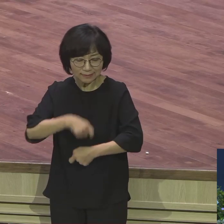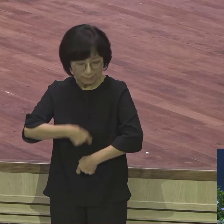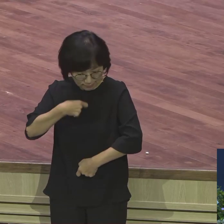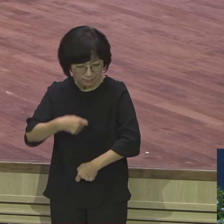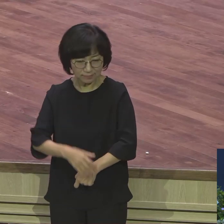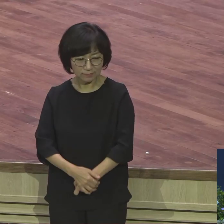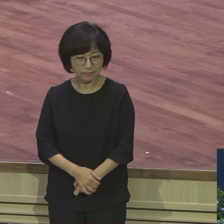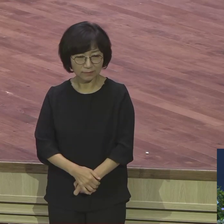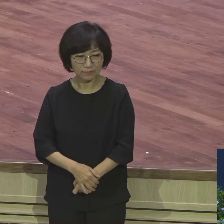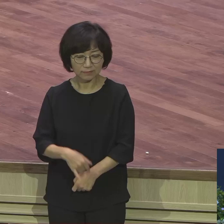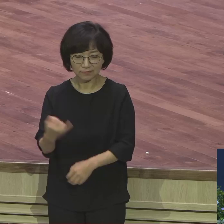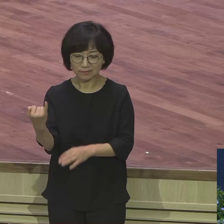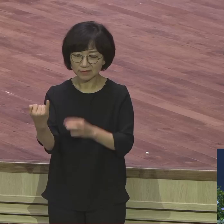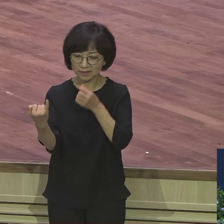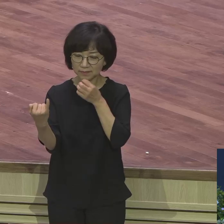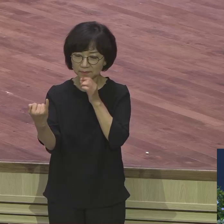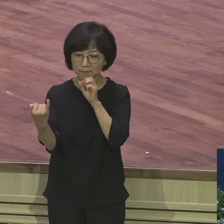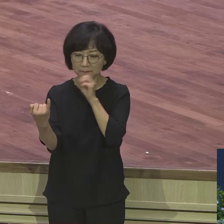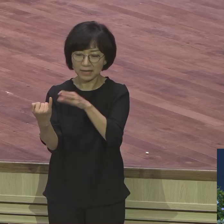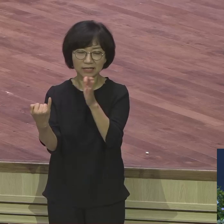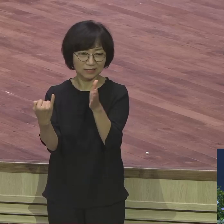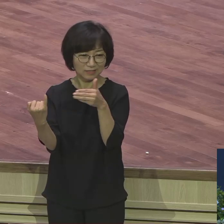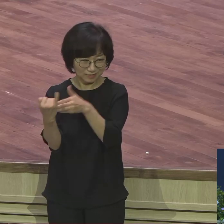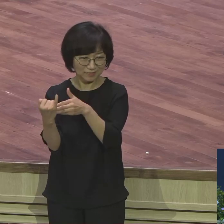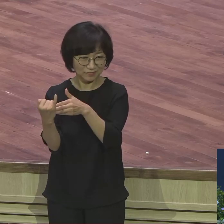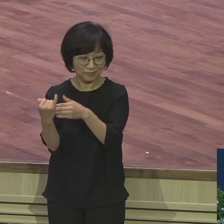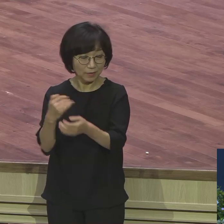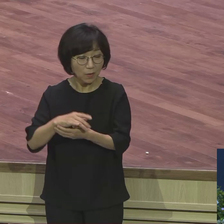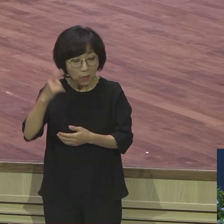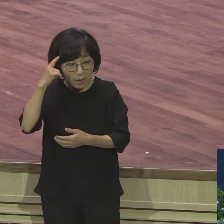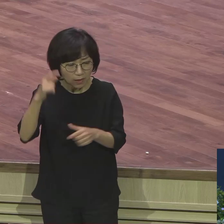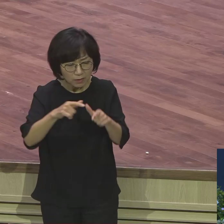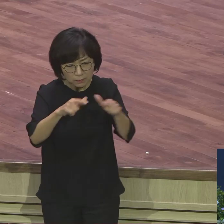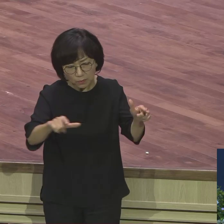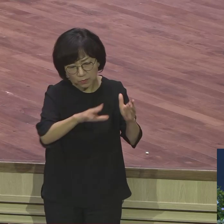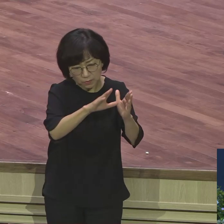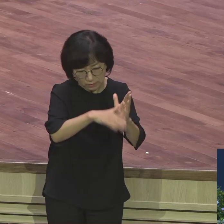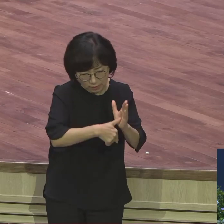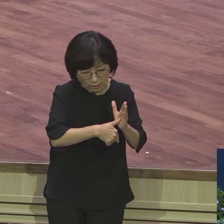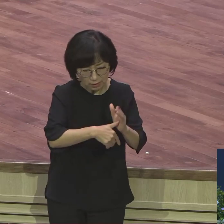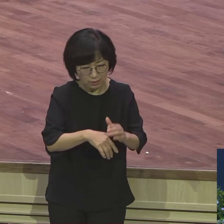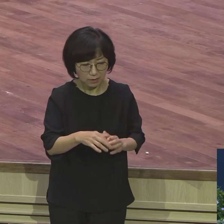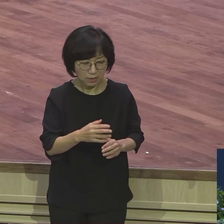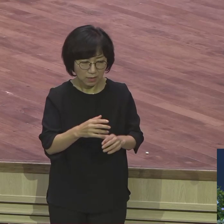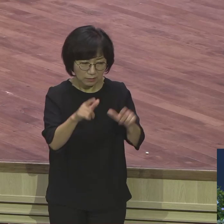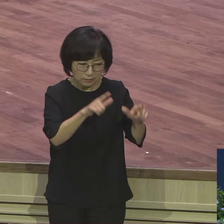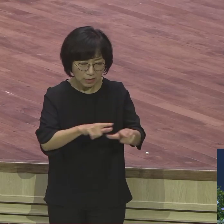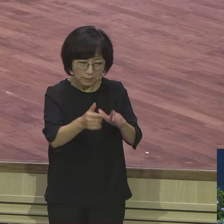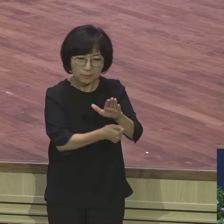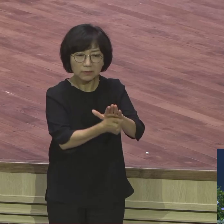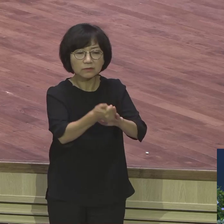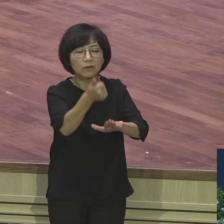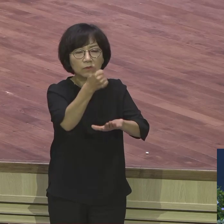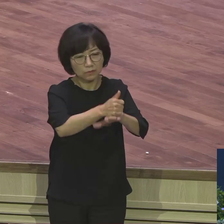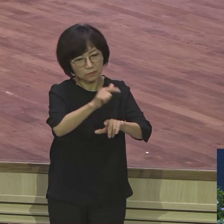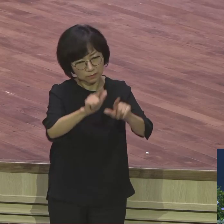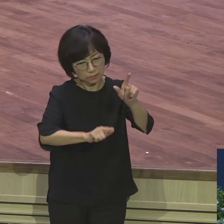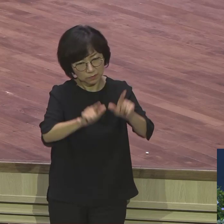요셉처럼 평상시에 삶에 성공하시기를 바랍니다 범사에 형통하게